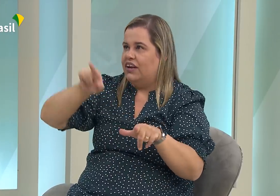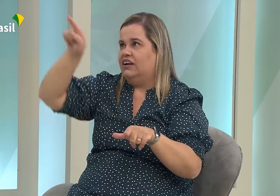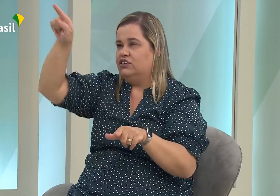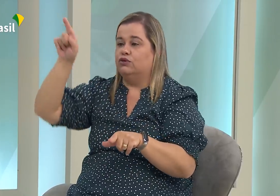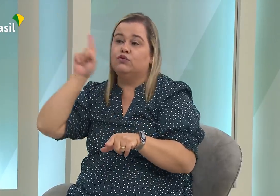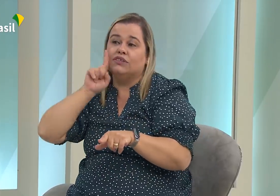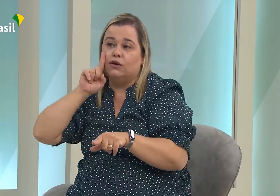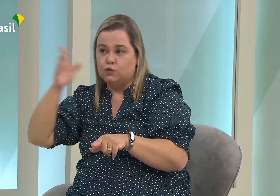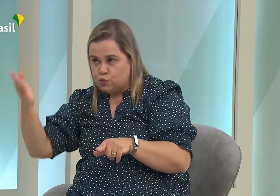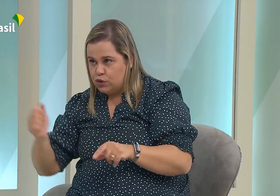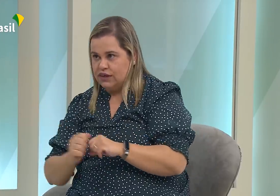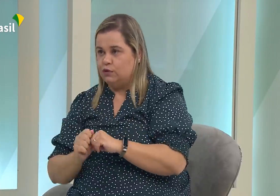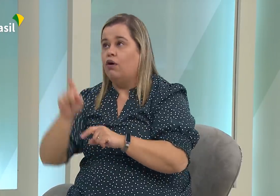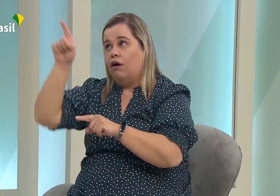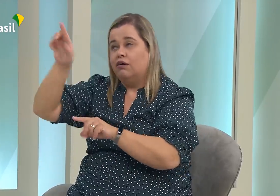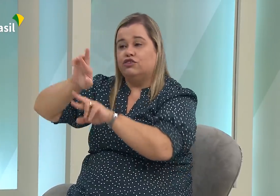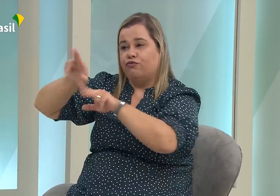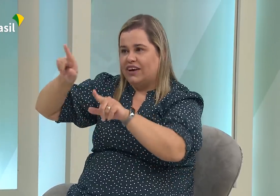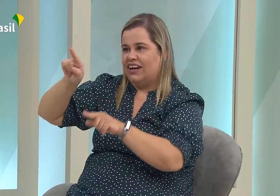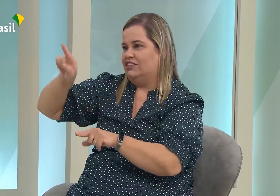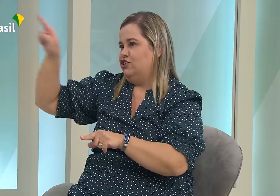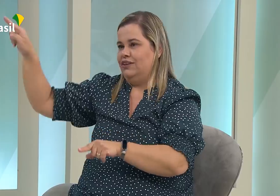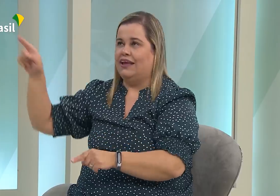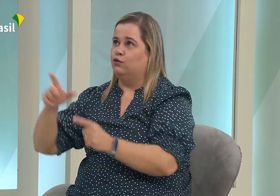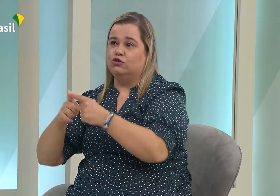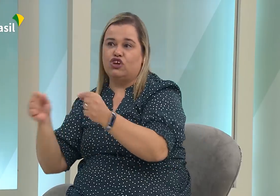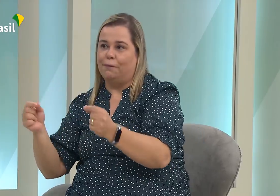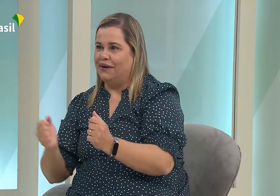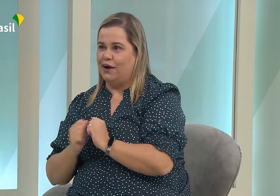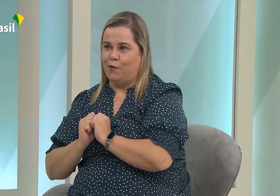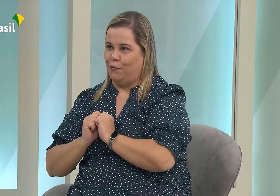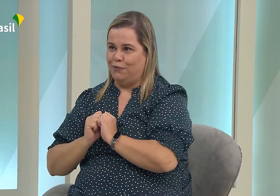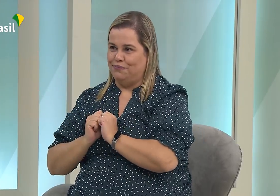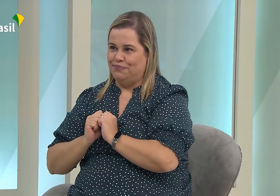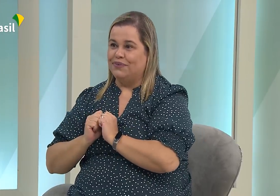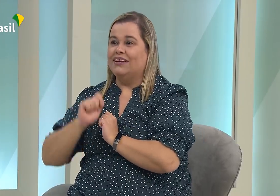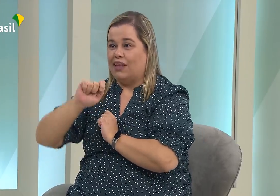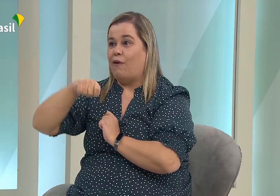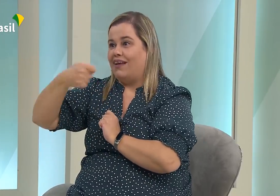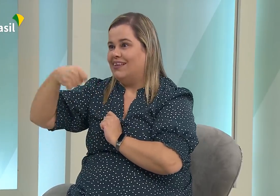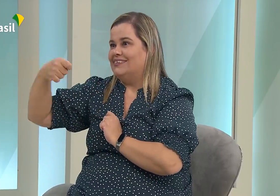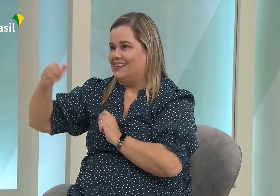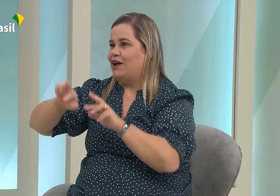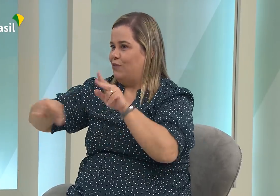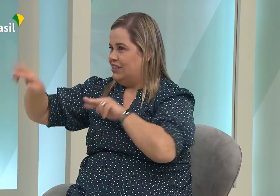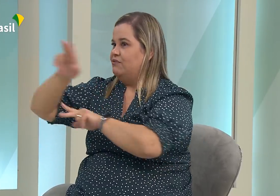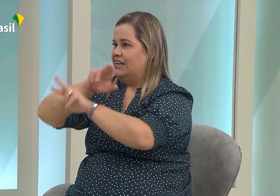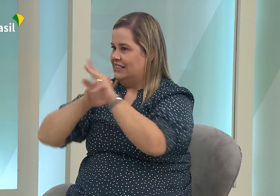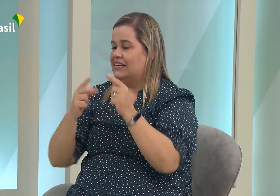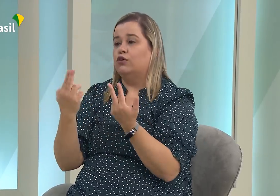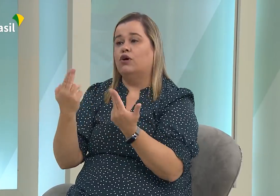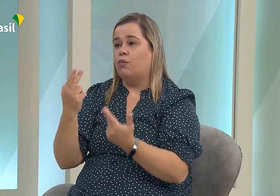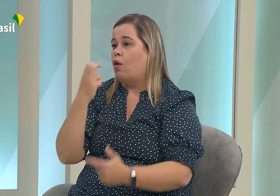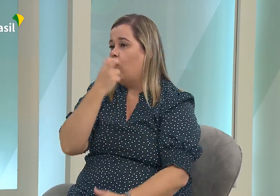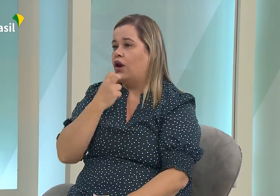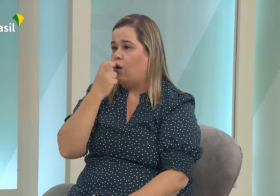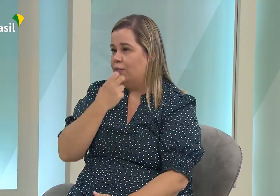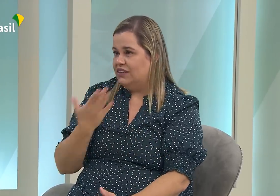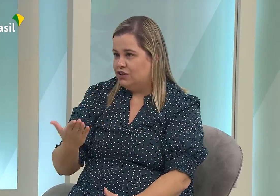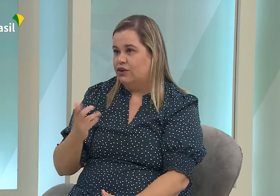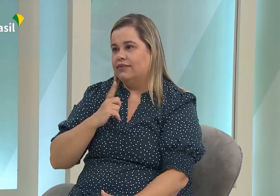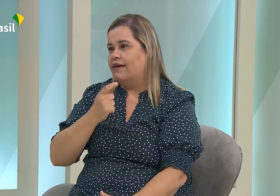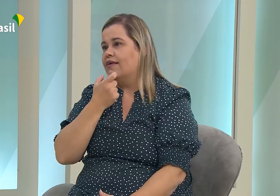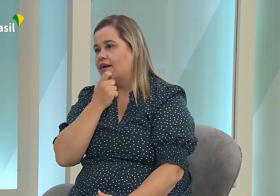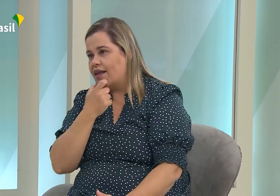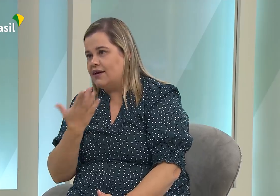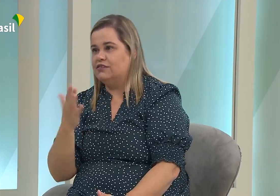país tem uma língua. Então, aqui no Brasil temos a Libras. Estados Unidos tem sua própria língua de sinais. No Japão, sua própria língua